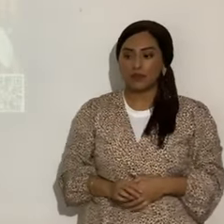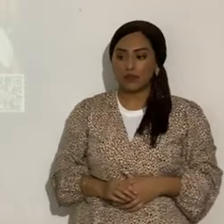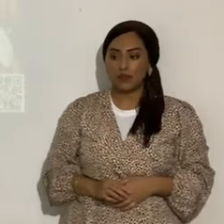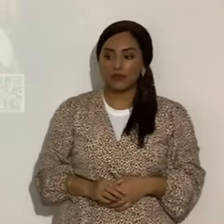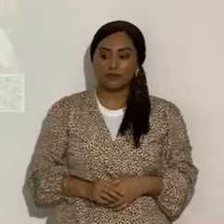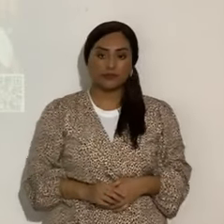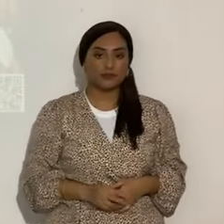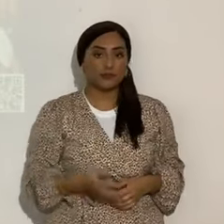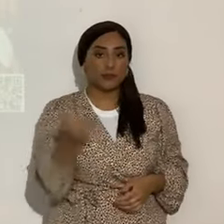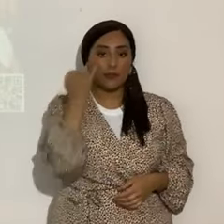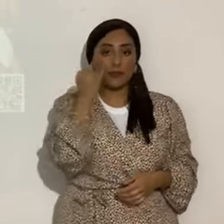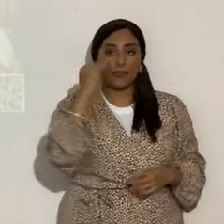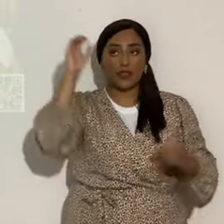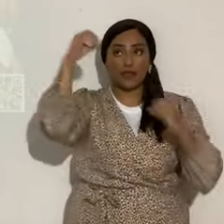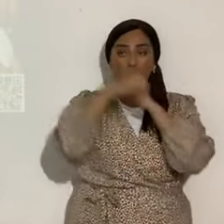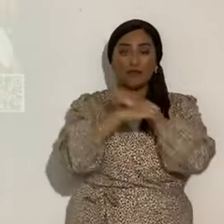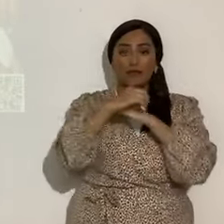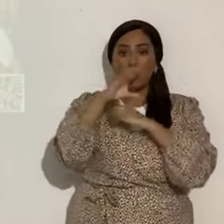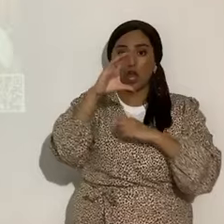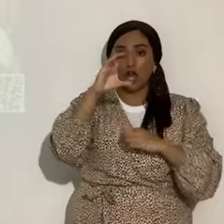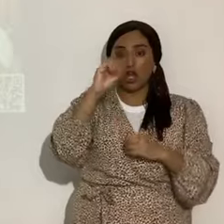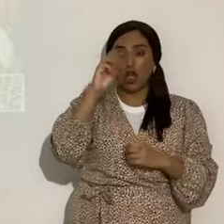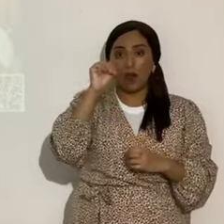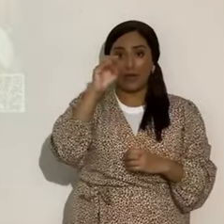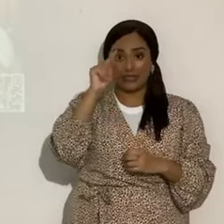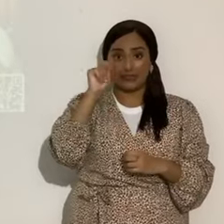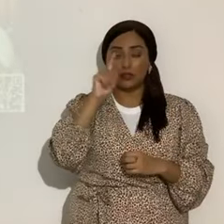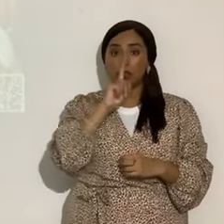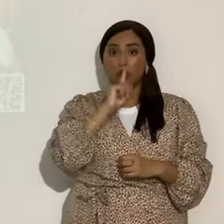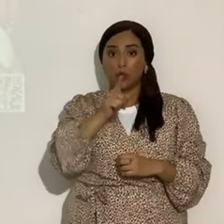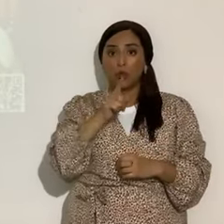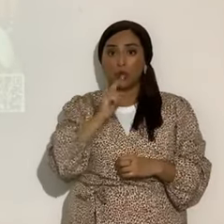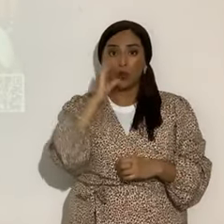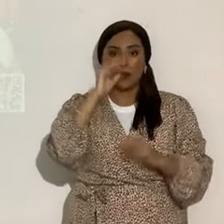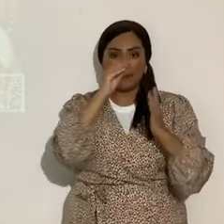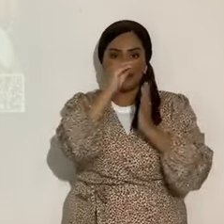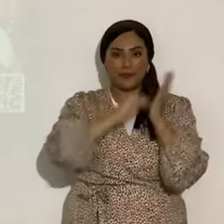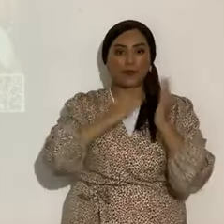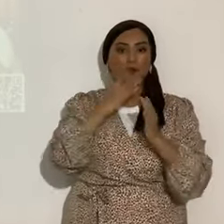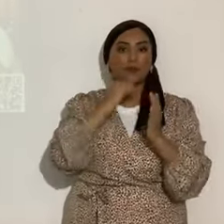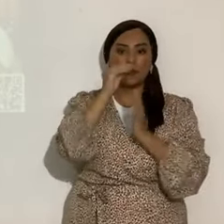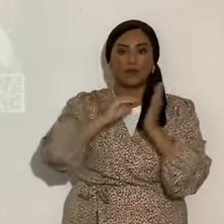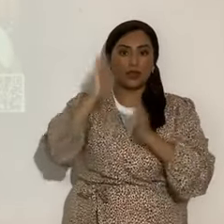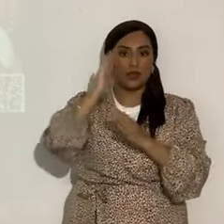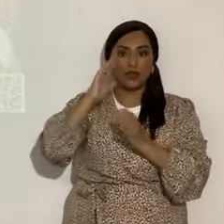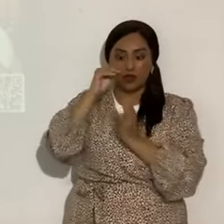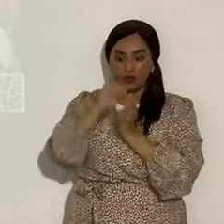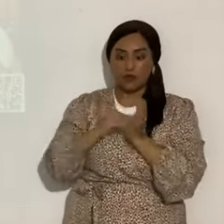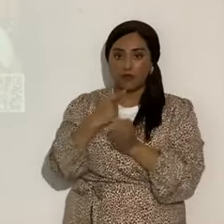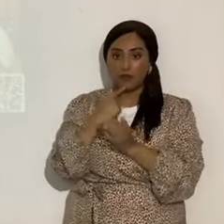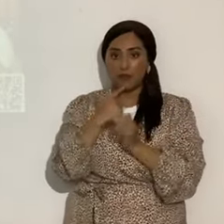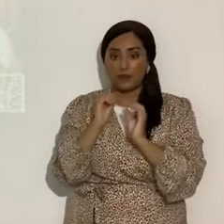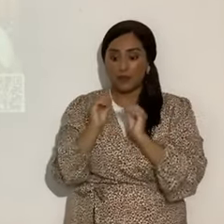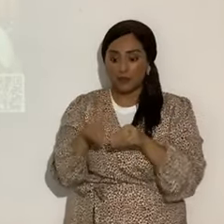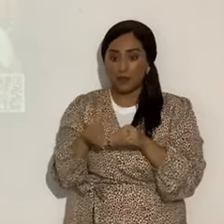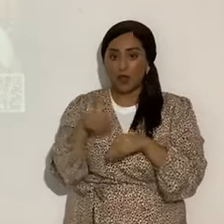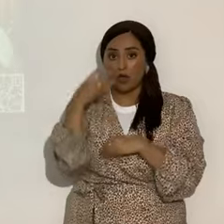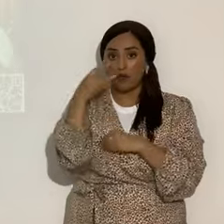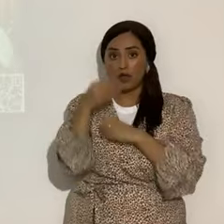si ese cometa como dice Flavio Gocebo, porque la verdad él lo relata, le puso cuatro años antes de la